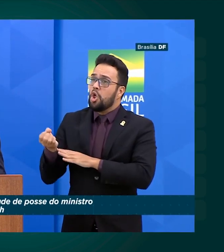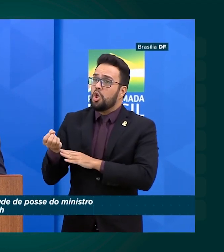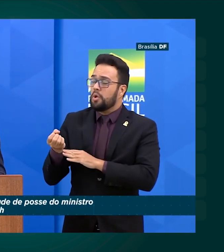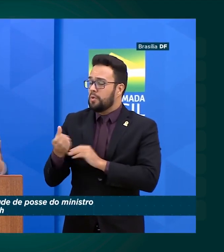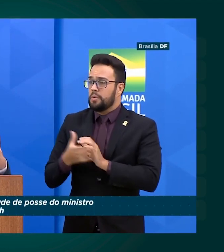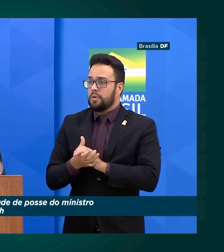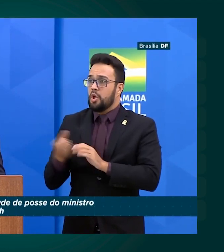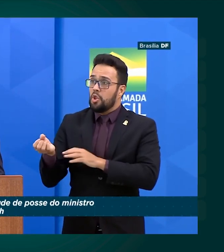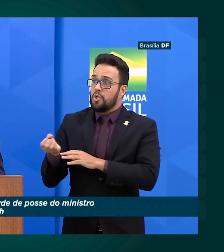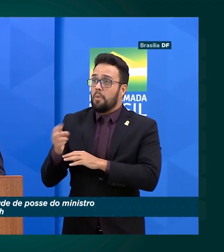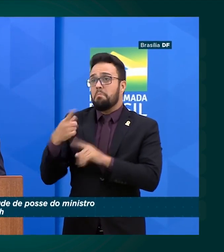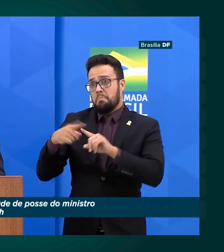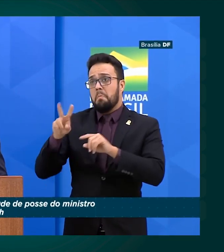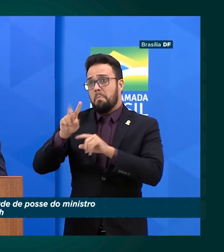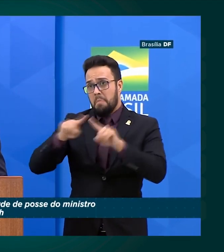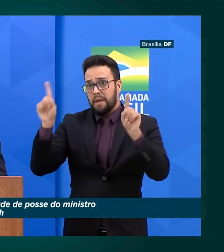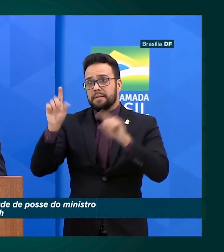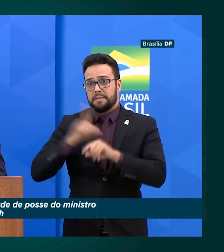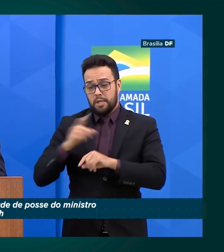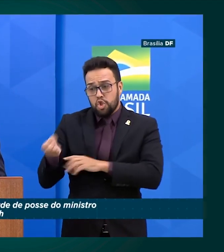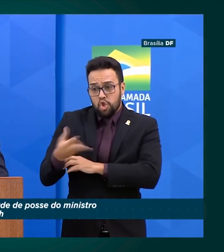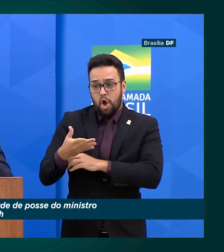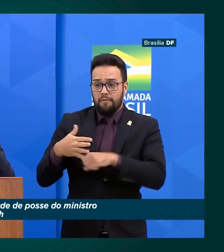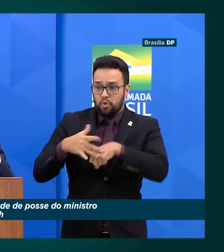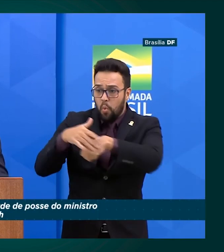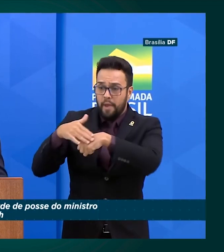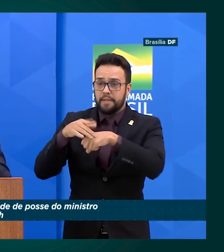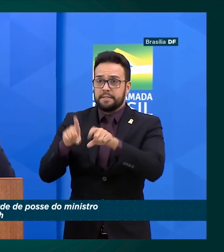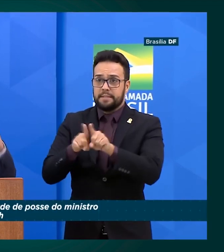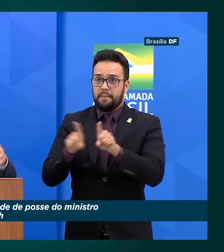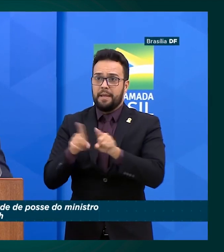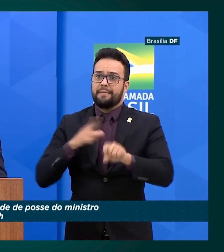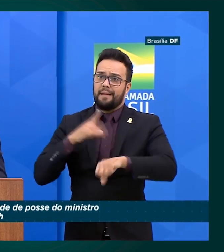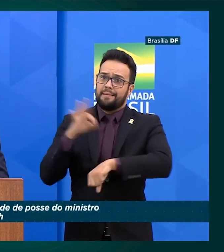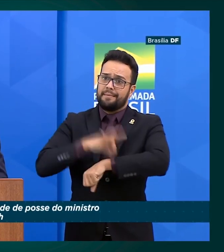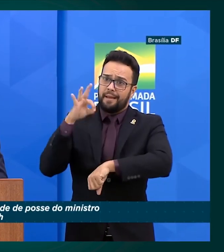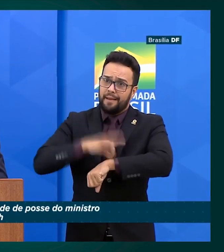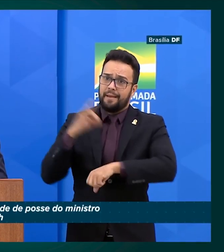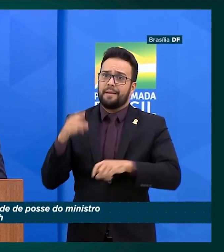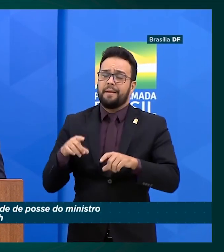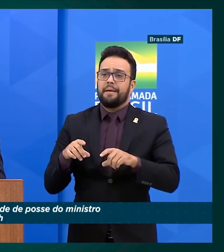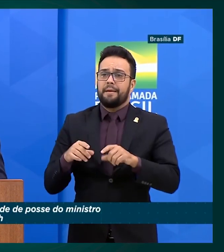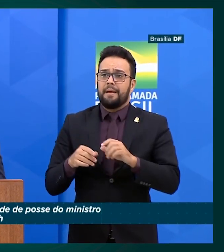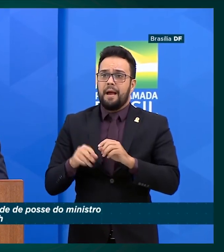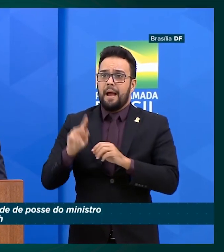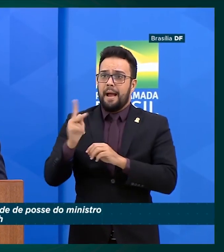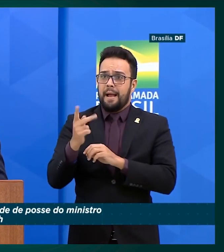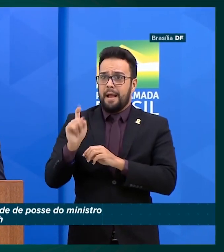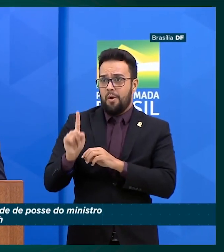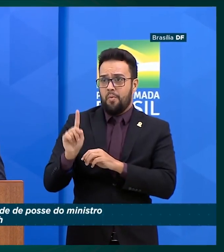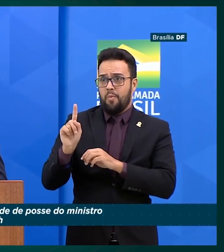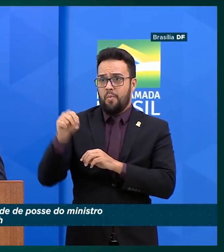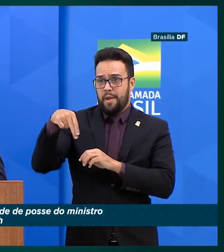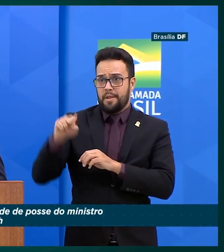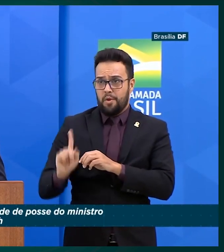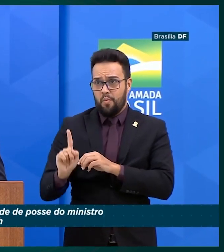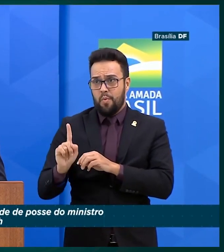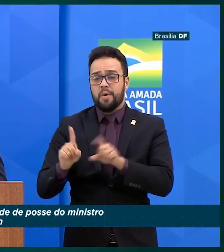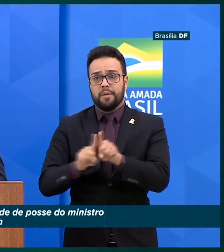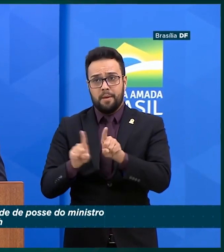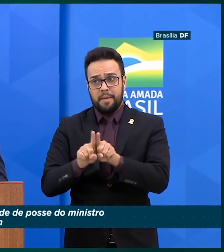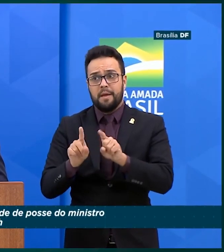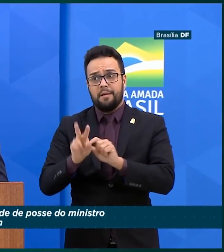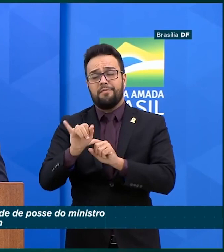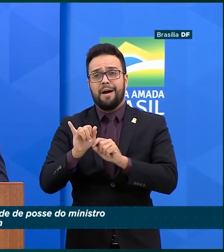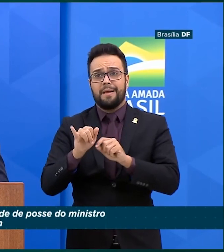saúde, Taik fez uma breve menção à SUS. Menção que colocou o Sistema Único de Saúde em pé de igualdade com